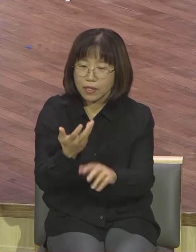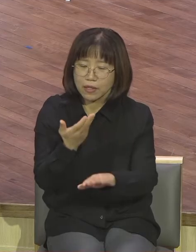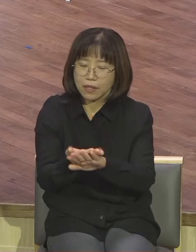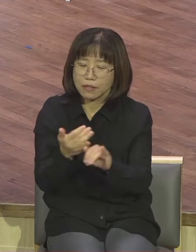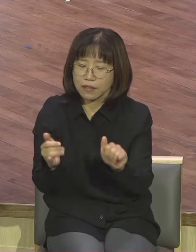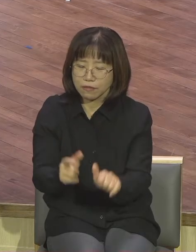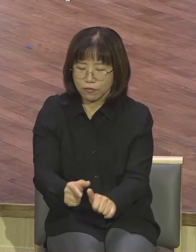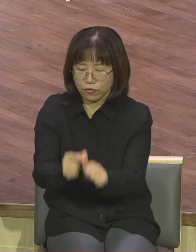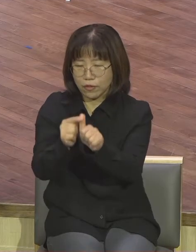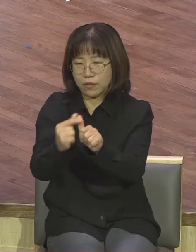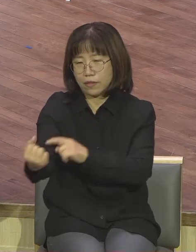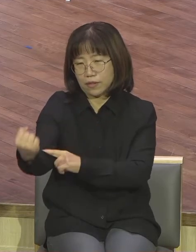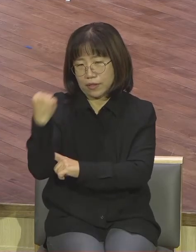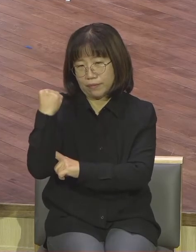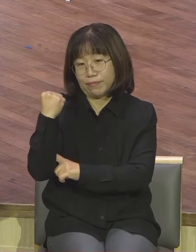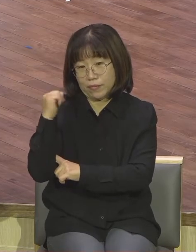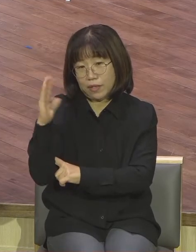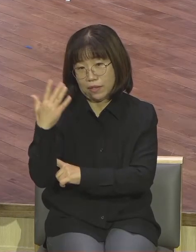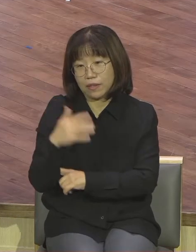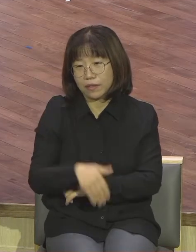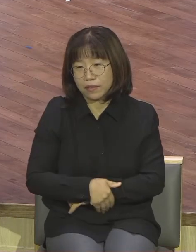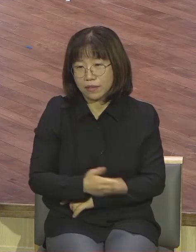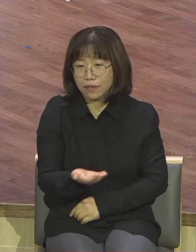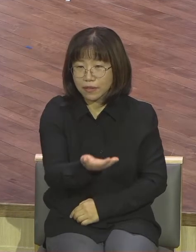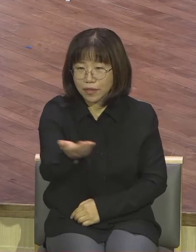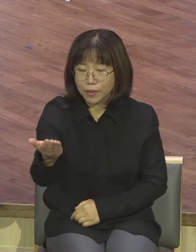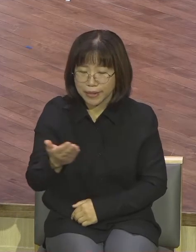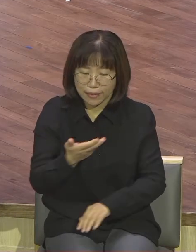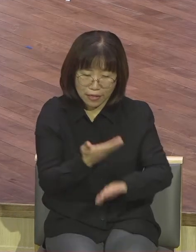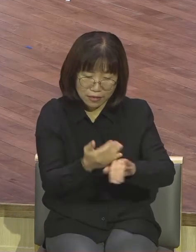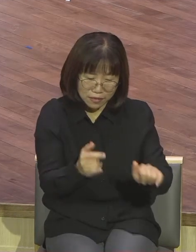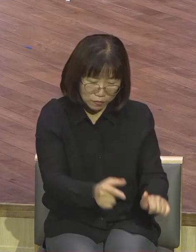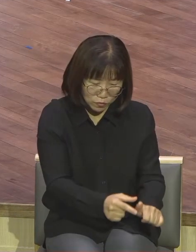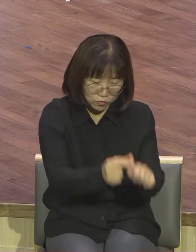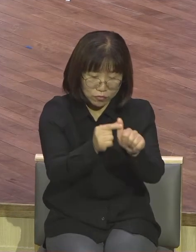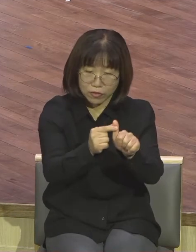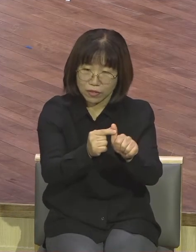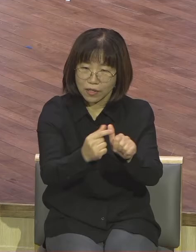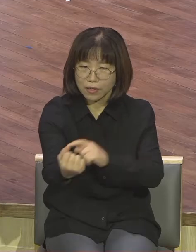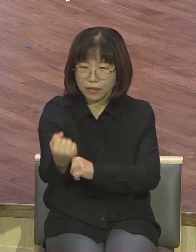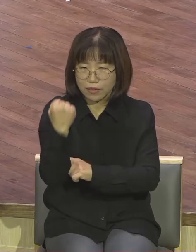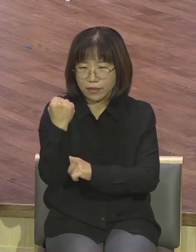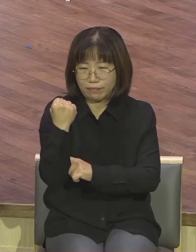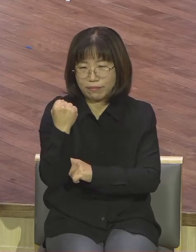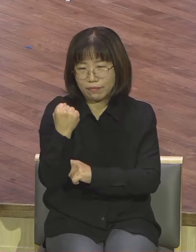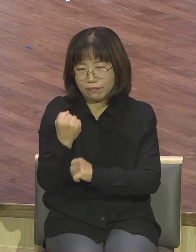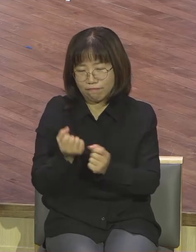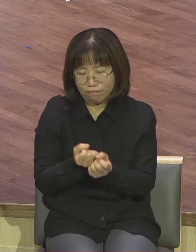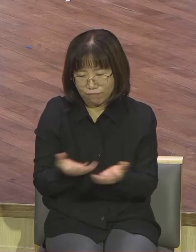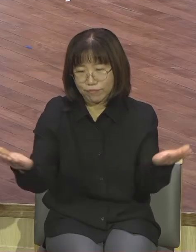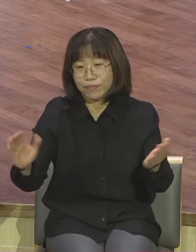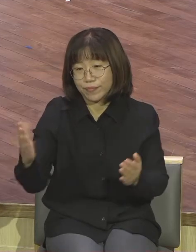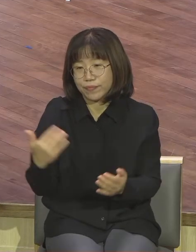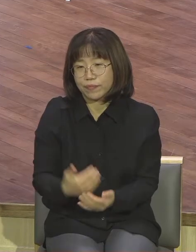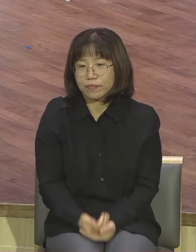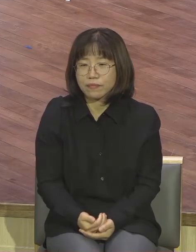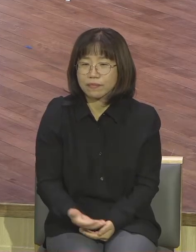파괴하는 것이라 살리는 충만이 된다 그러면 어떻게 하면 성령 충만하면 성령 성령을 수 있느냐